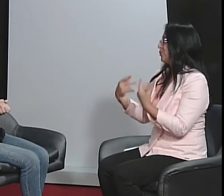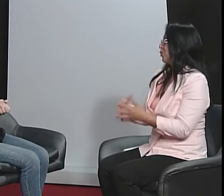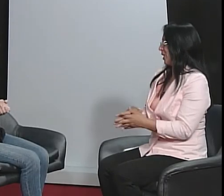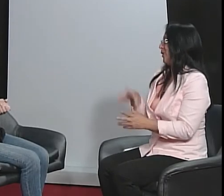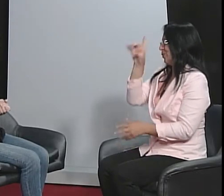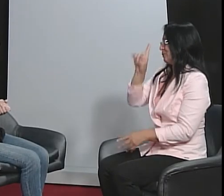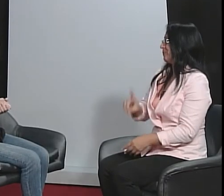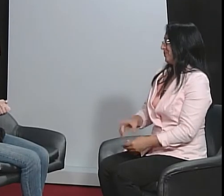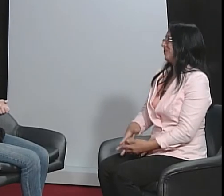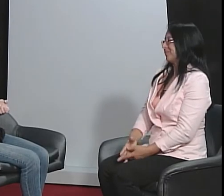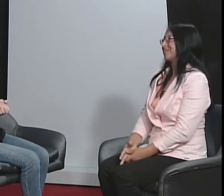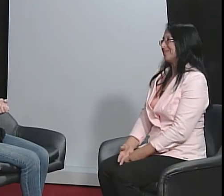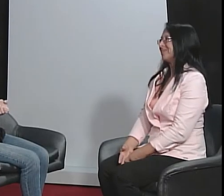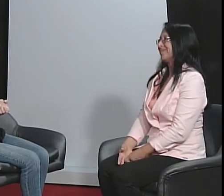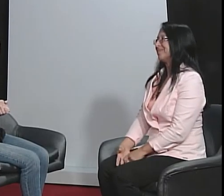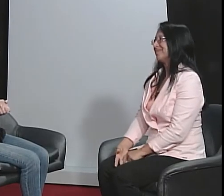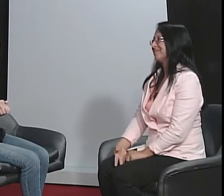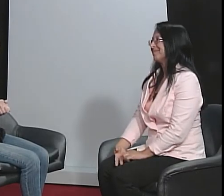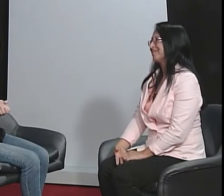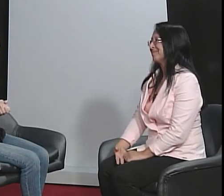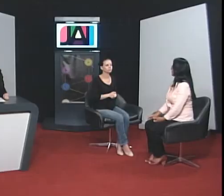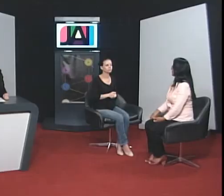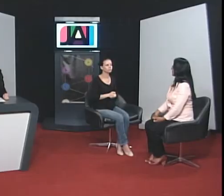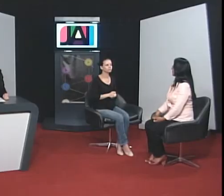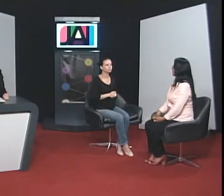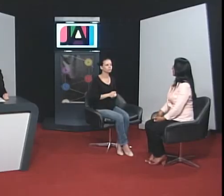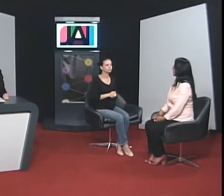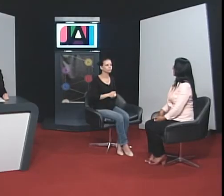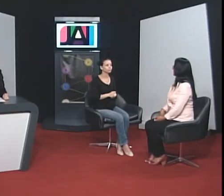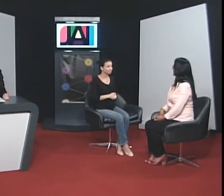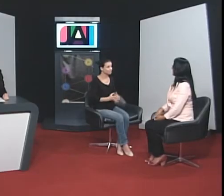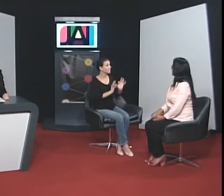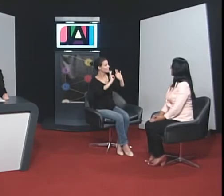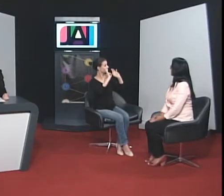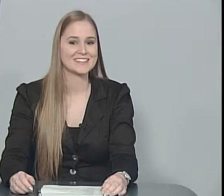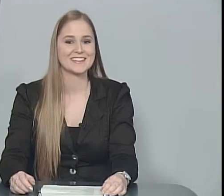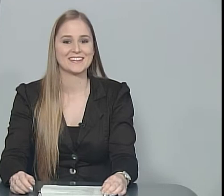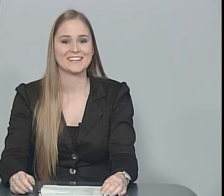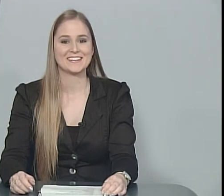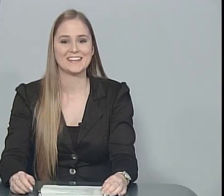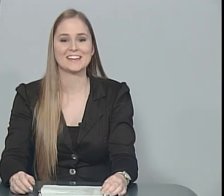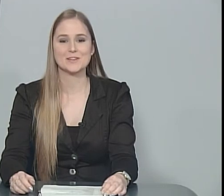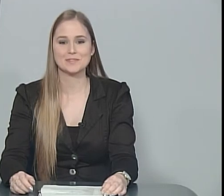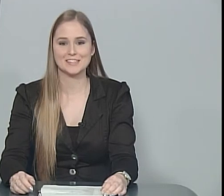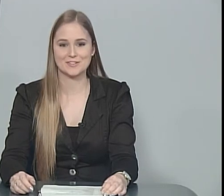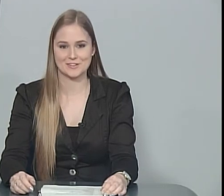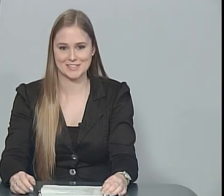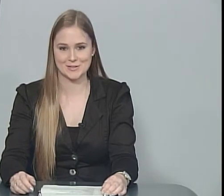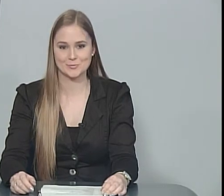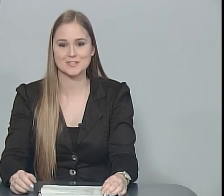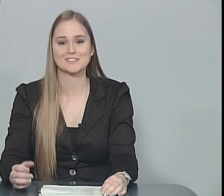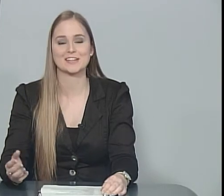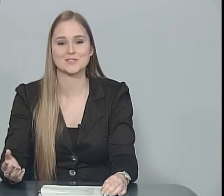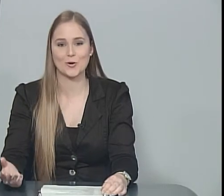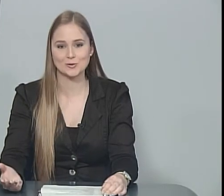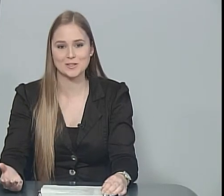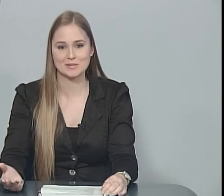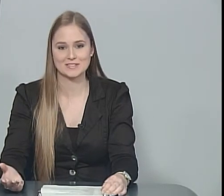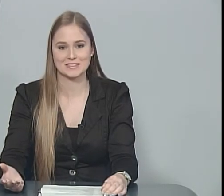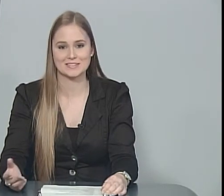o mesmo direito que os não indígenas. Tá certo, então, professora. E a equipe da TV Campus traz outra pesquisa